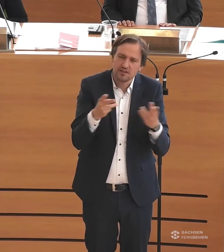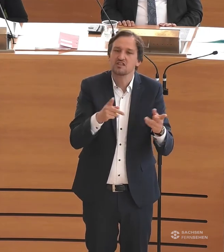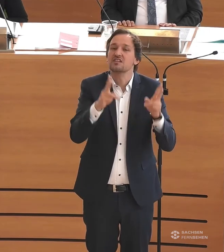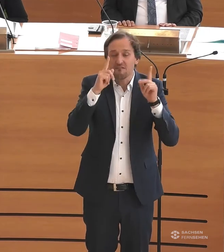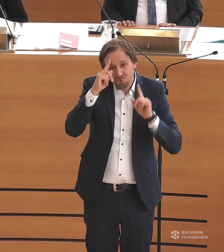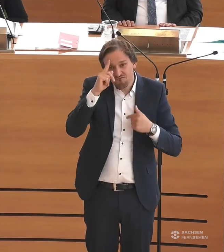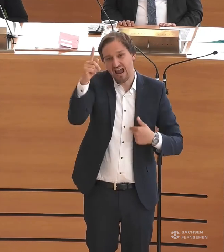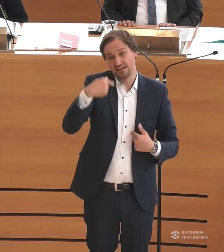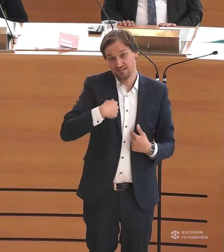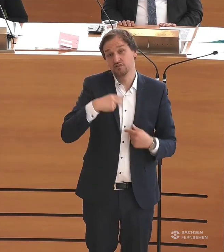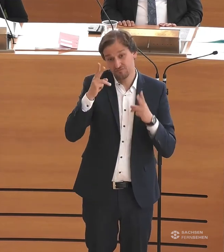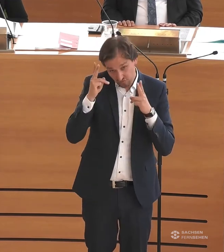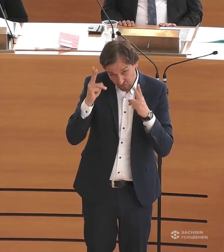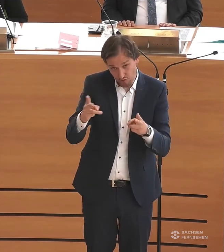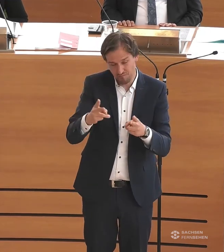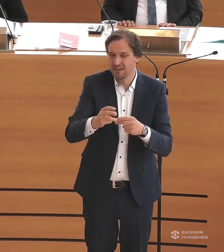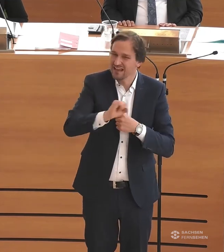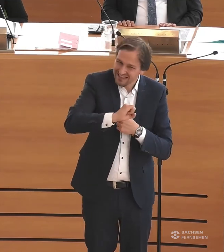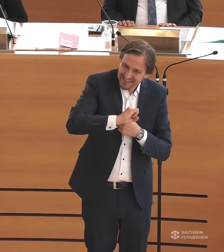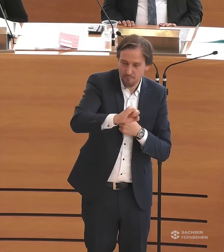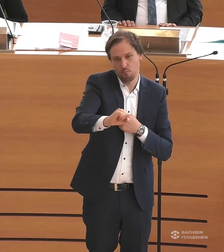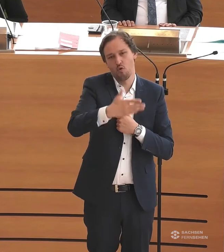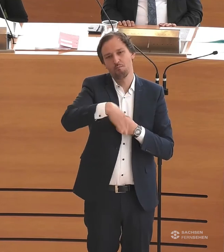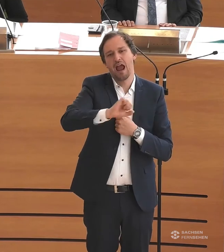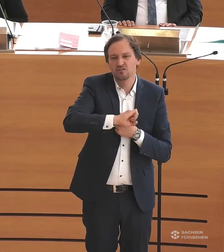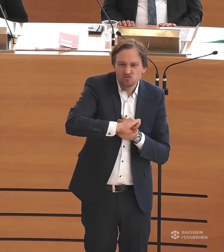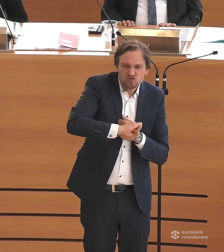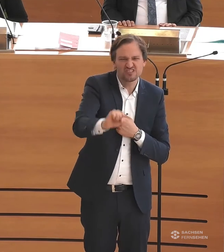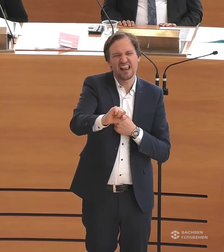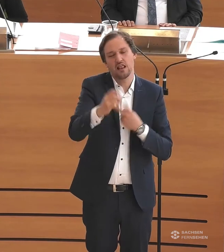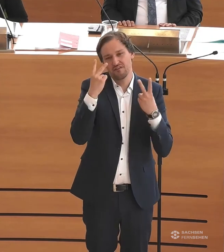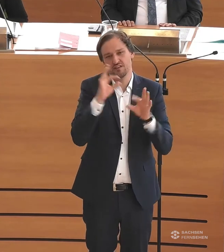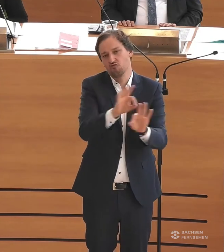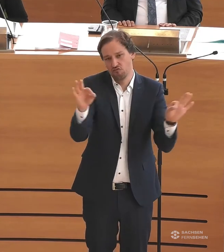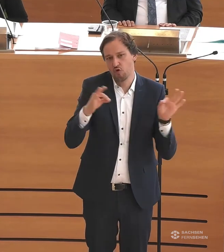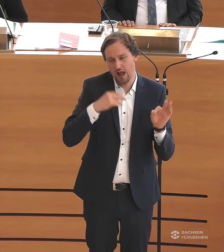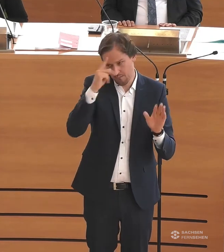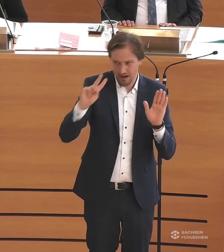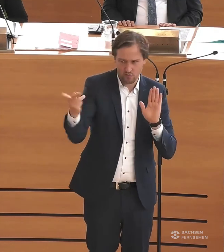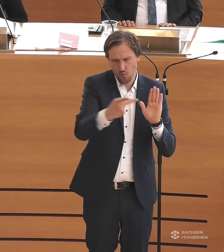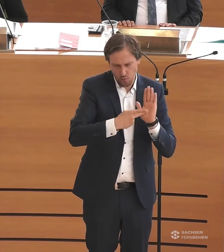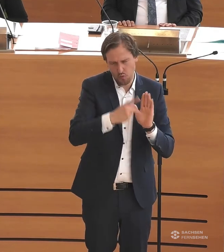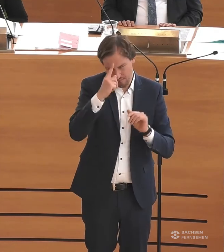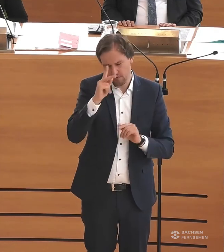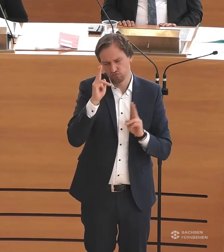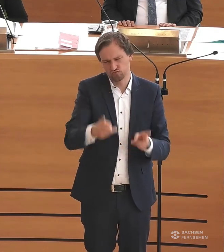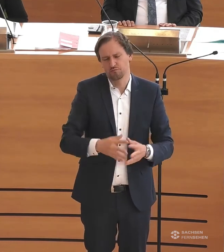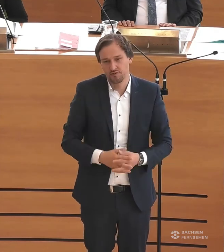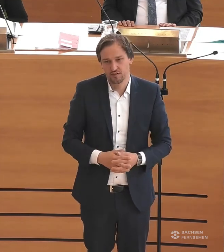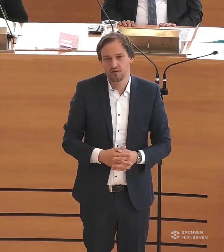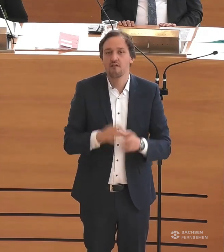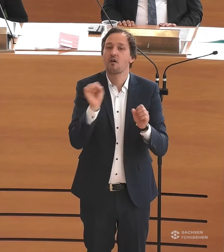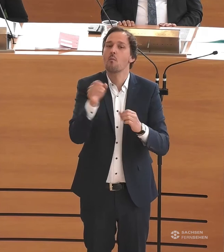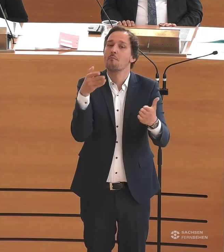dass es natürlich so ist, dass natürlich Tempo, dass es schneller gehen könnte, unser aller Anliegen sind. Da sind wir uns, glaube ich, alle einig. Gerade weil eben